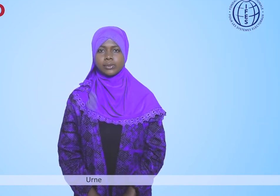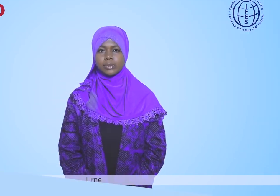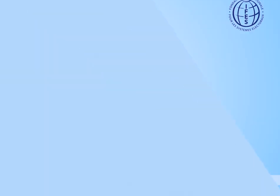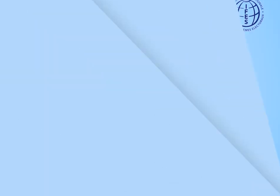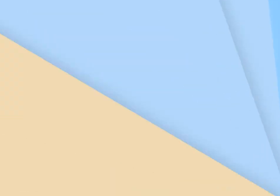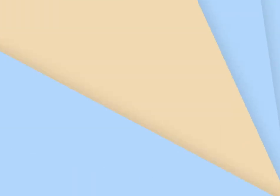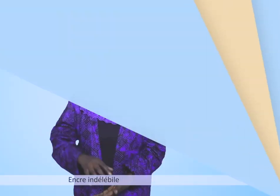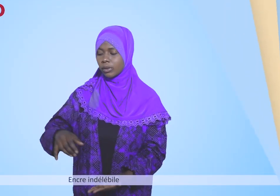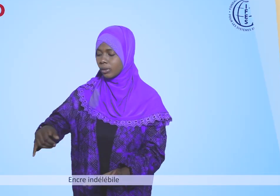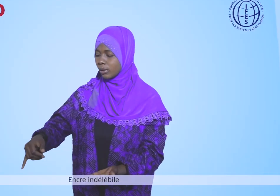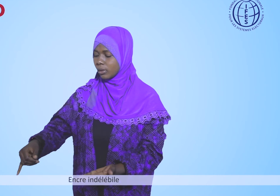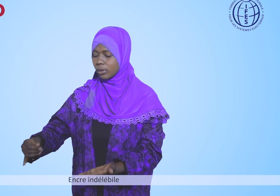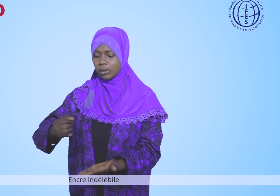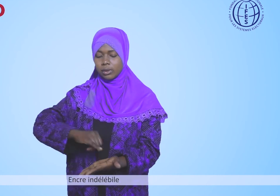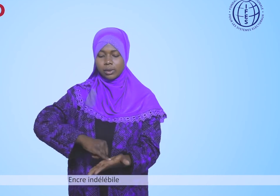Ancre indélébile